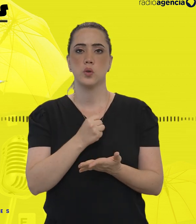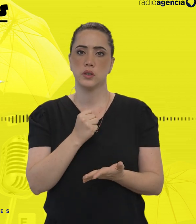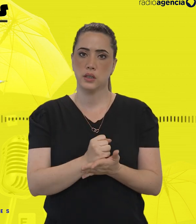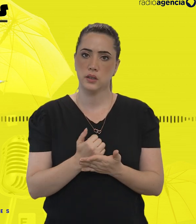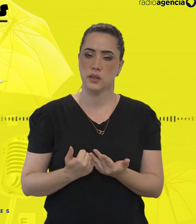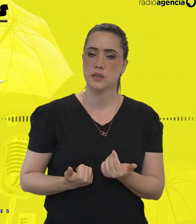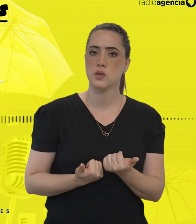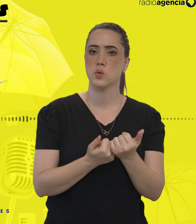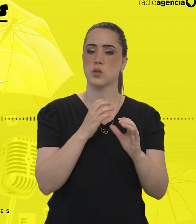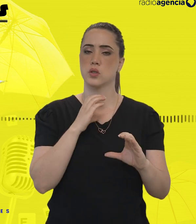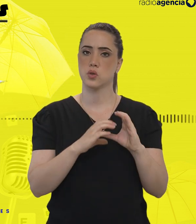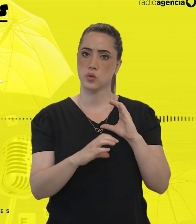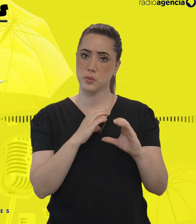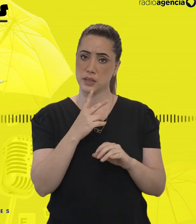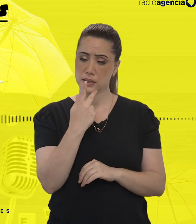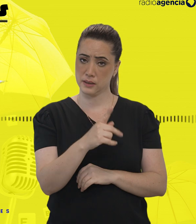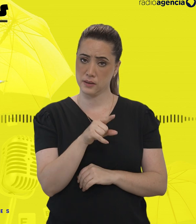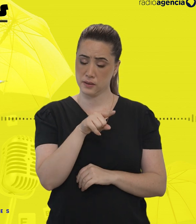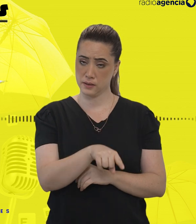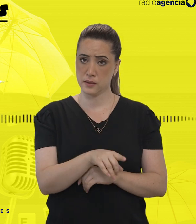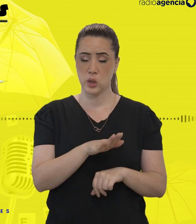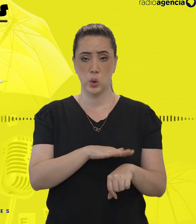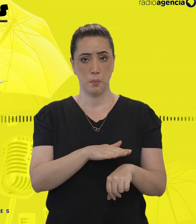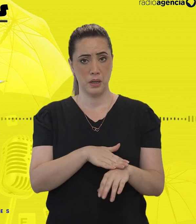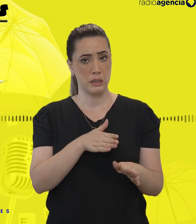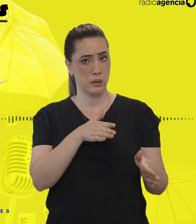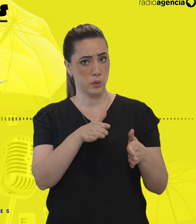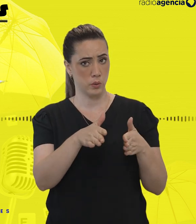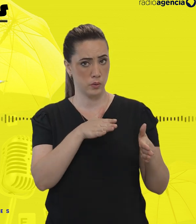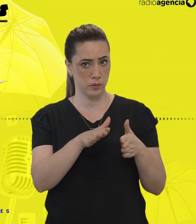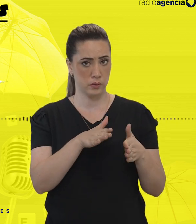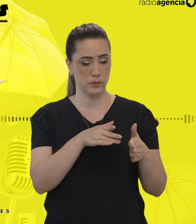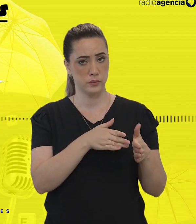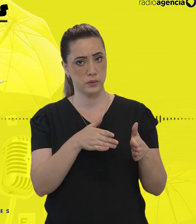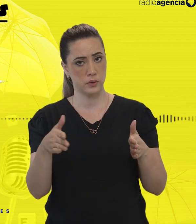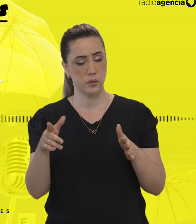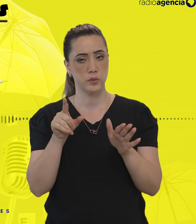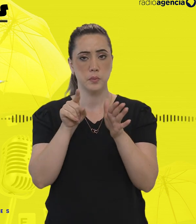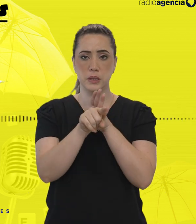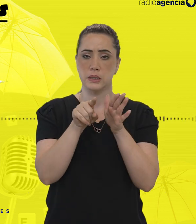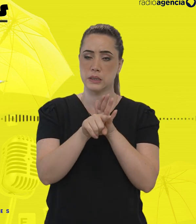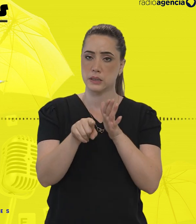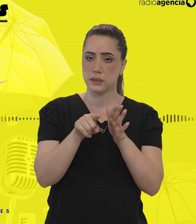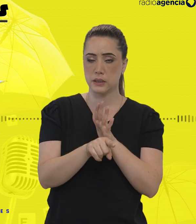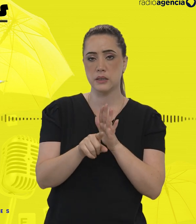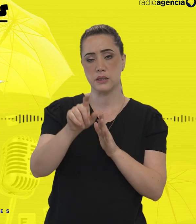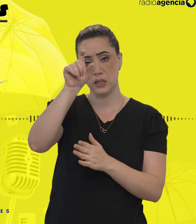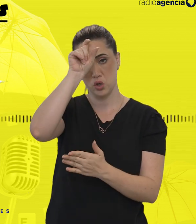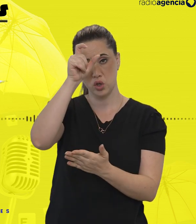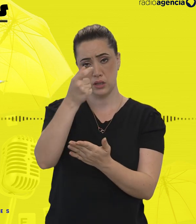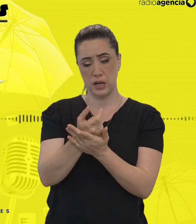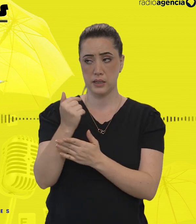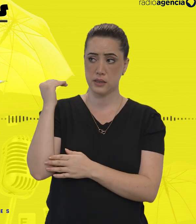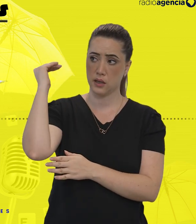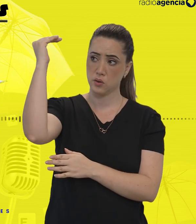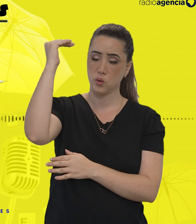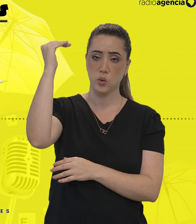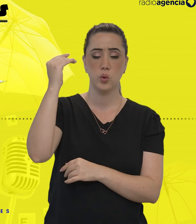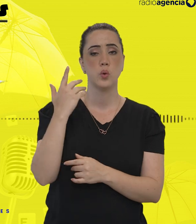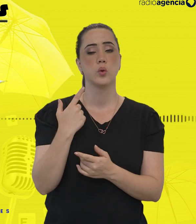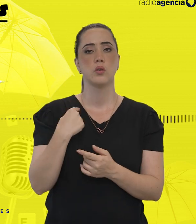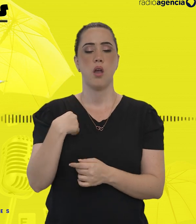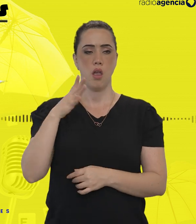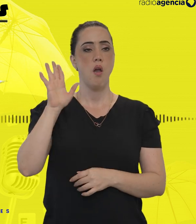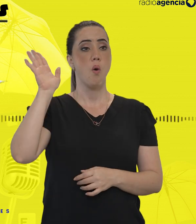como assessora de comunicação da ABD. E numa época que a gente fez uma pesquisa de dislexia em adultos, eu me